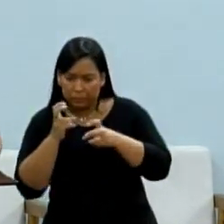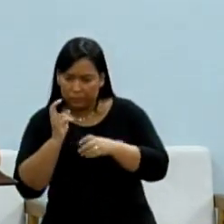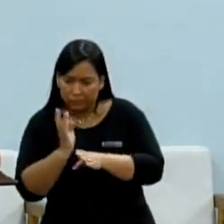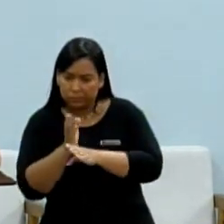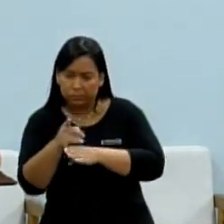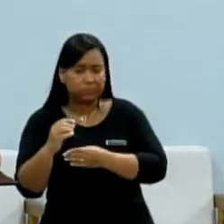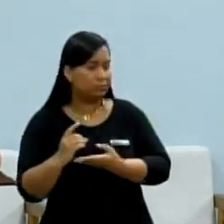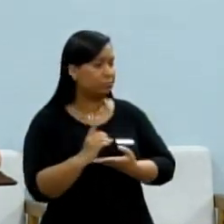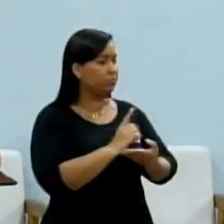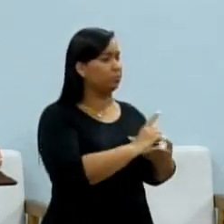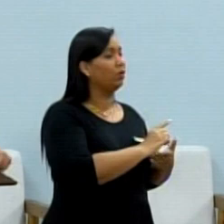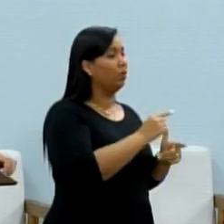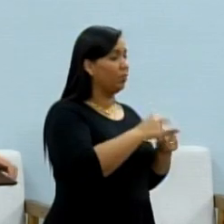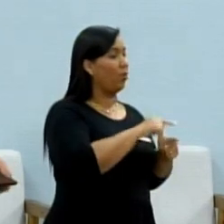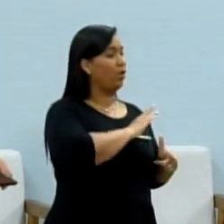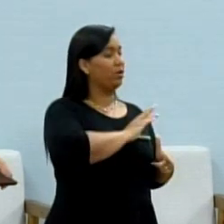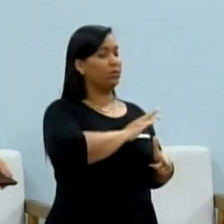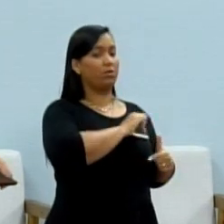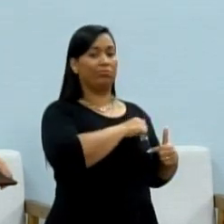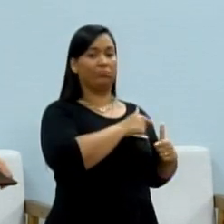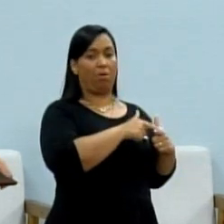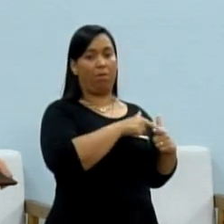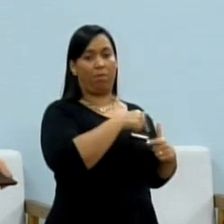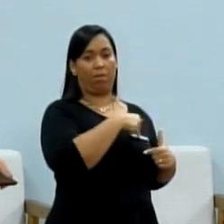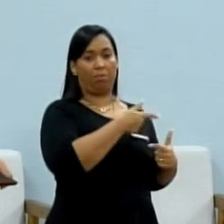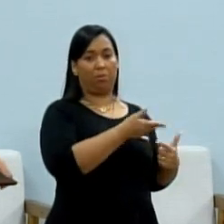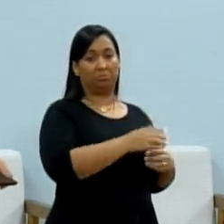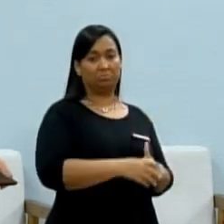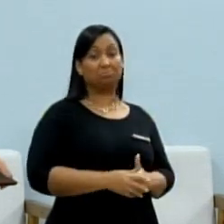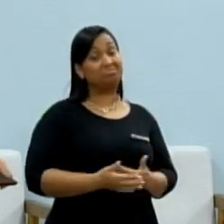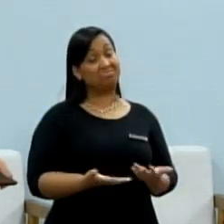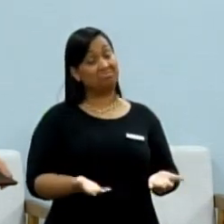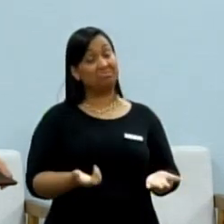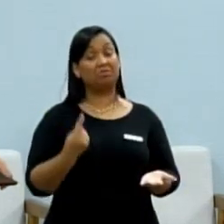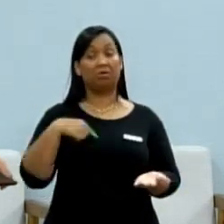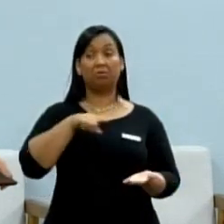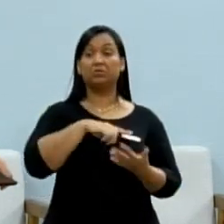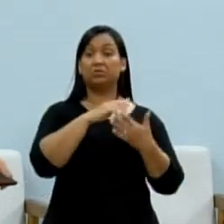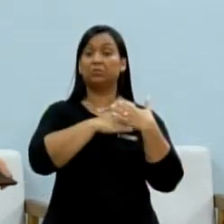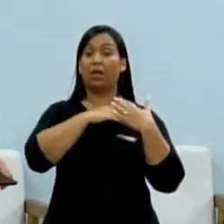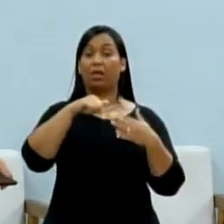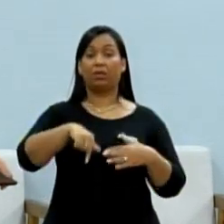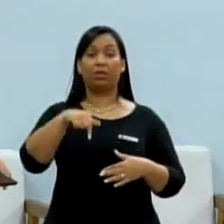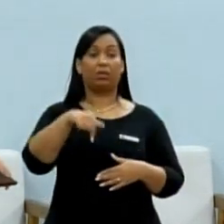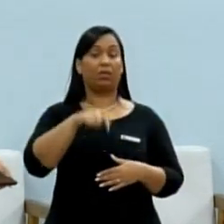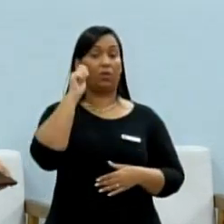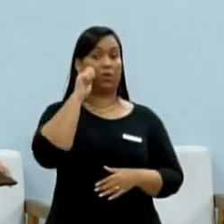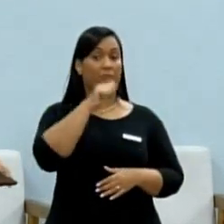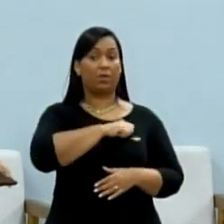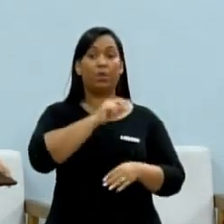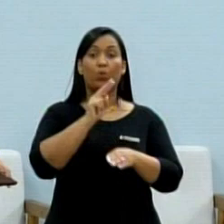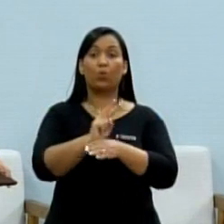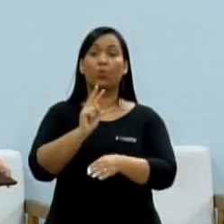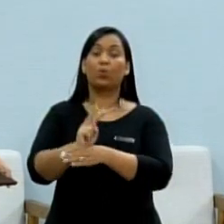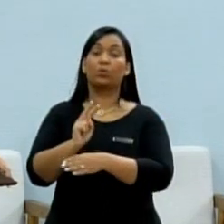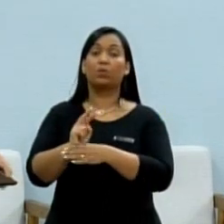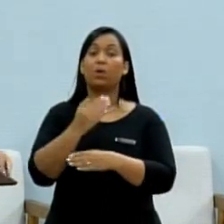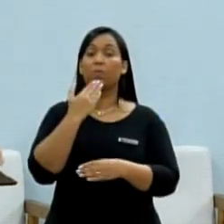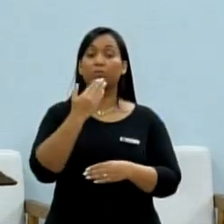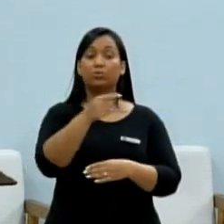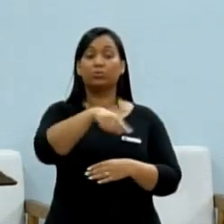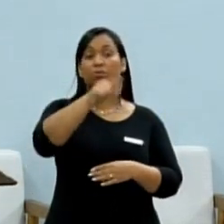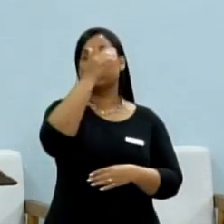criança ficou com problema no coração. Então, é esse o nosso papel no município, cuidar das demandas da